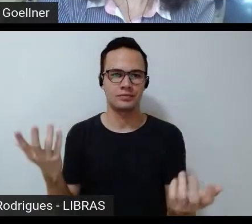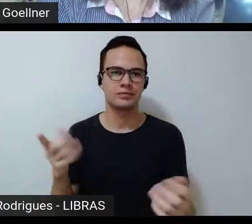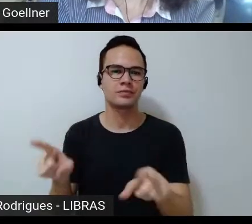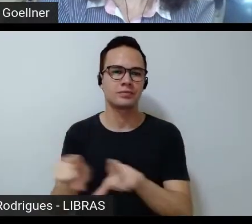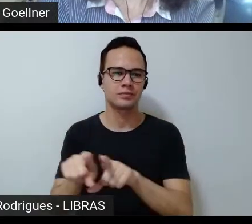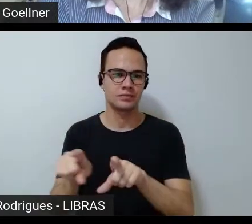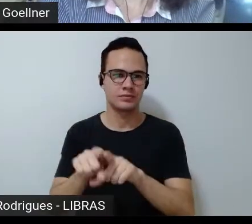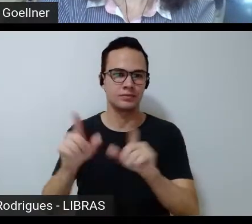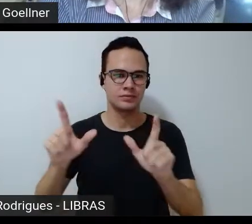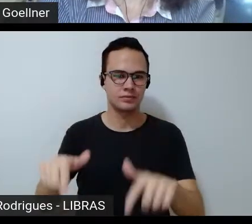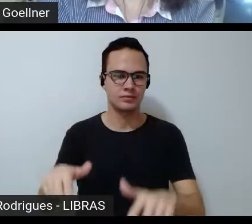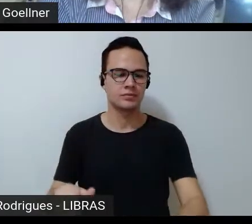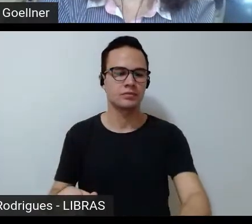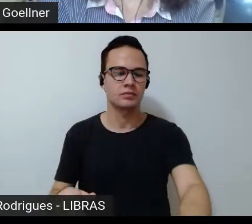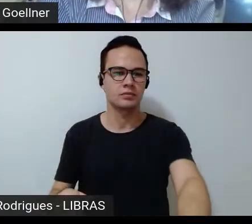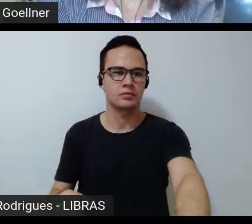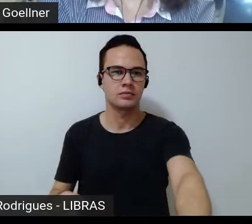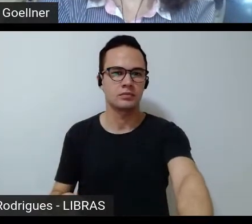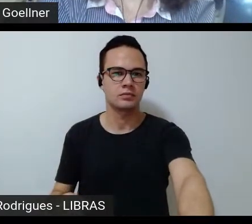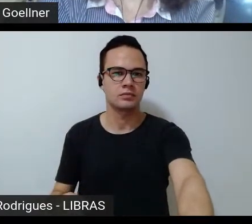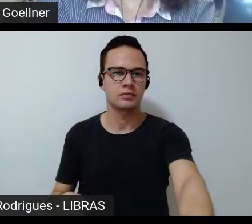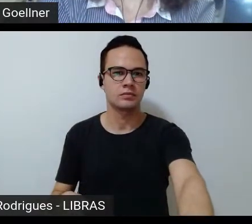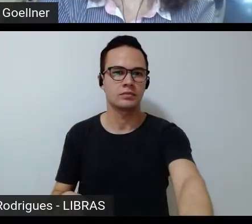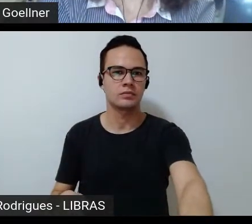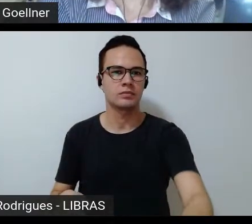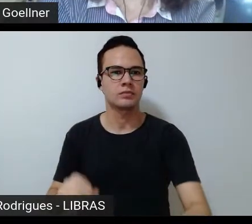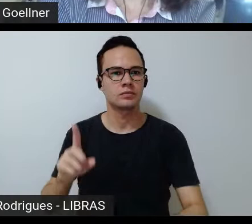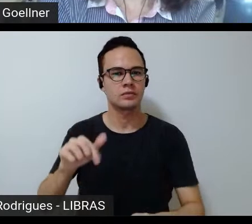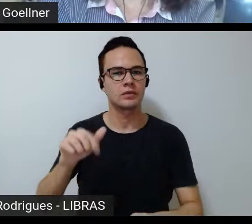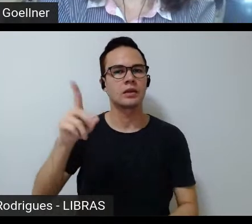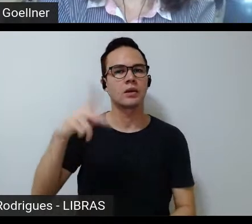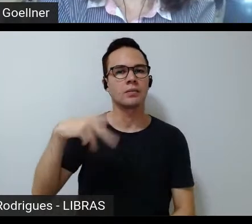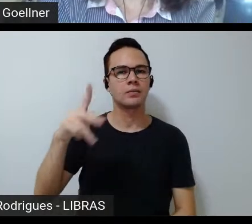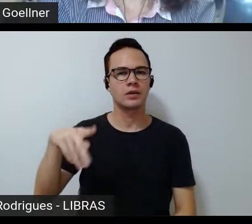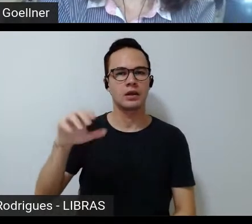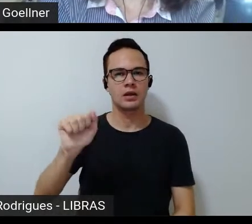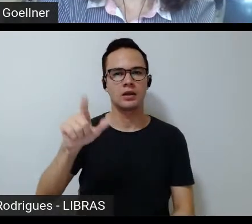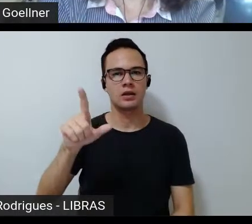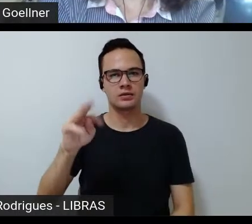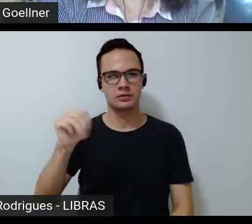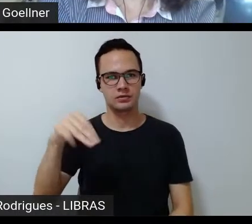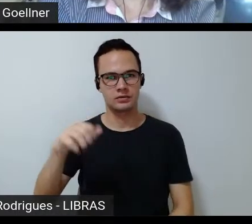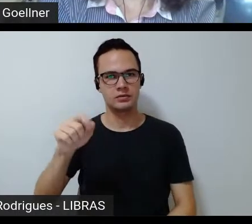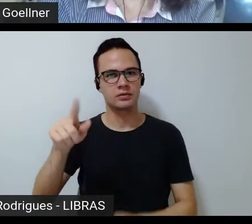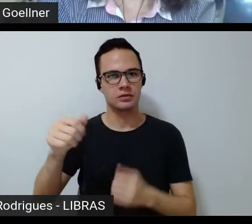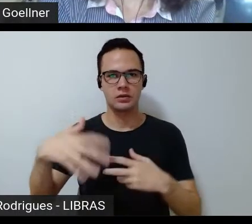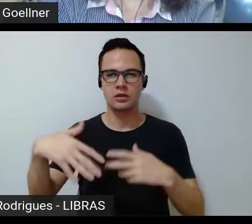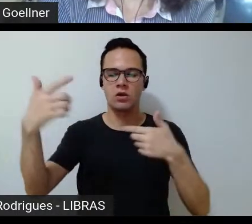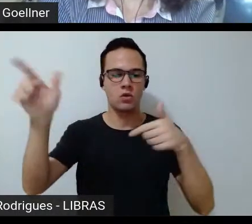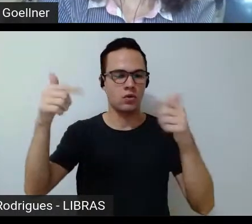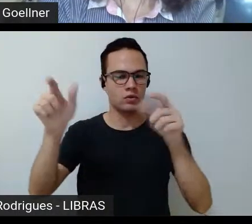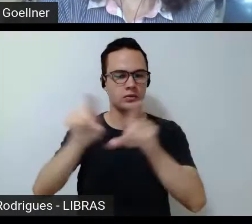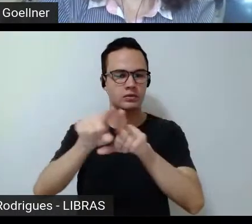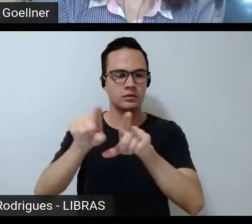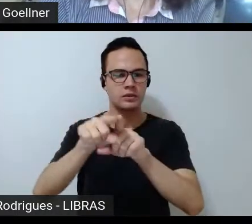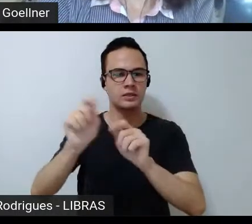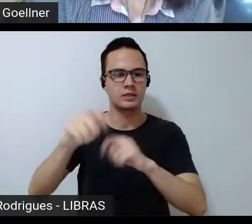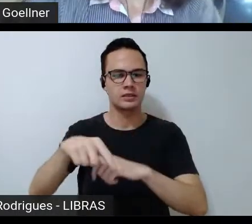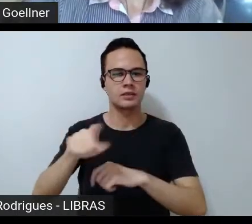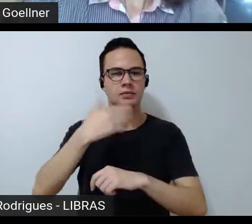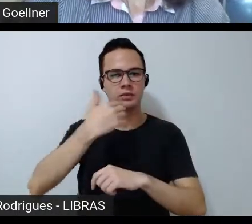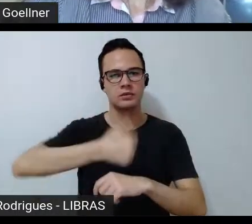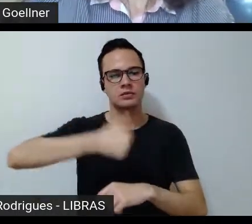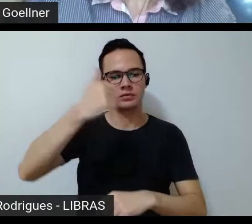desse lugar, né? E aí, a professora Altman, né? E outras pessoas podem falar muito melhor do que eu.